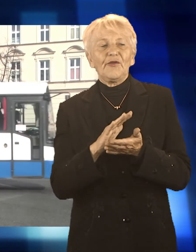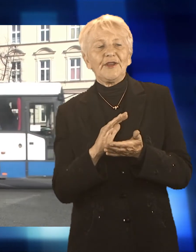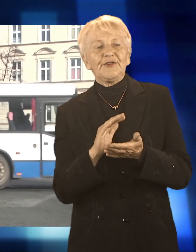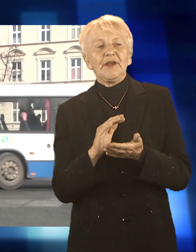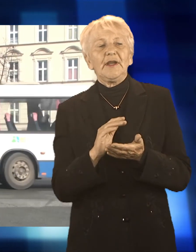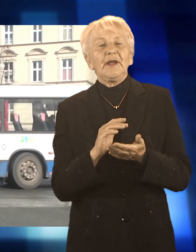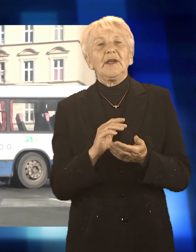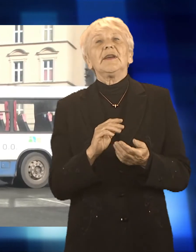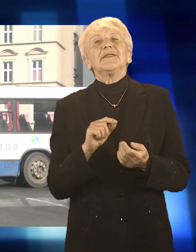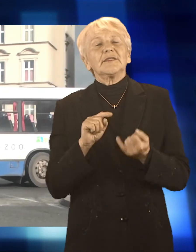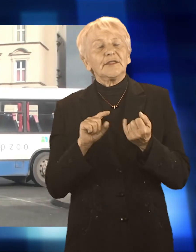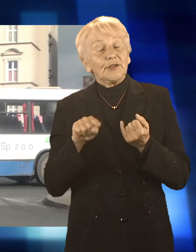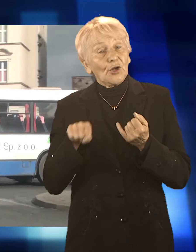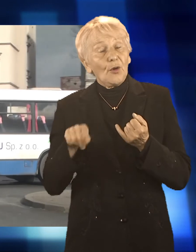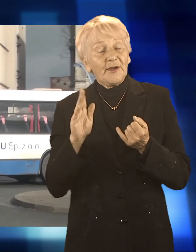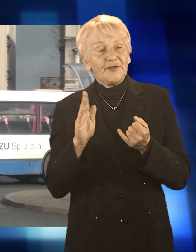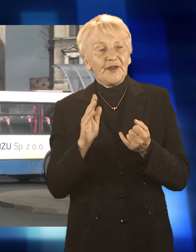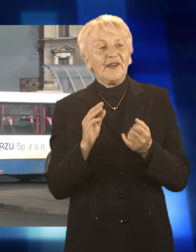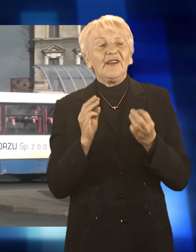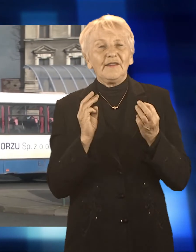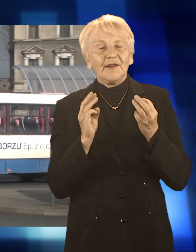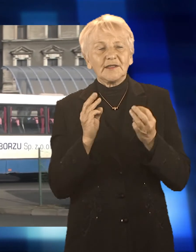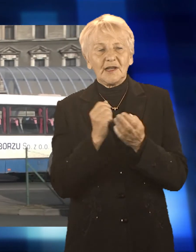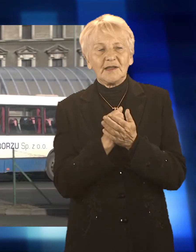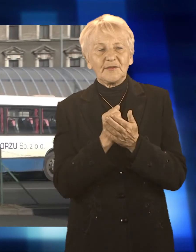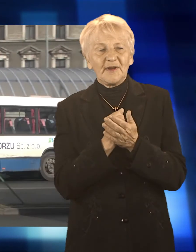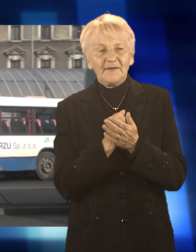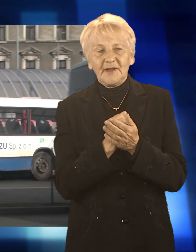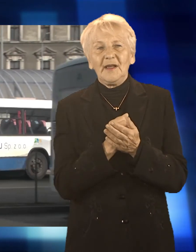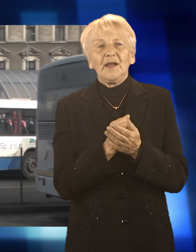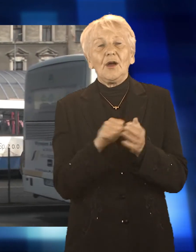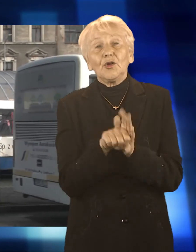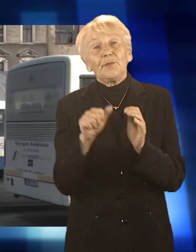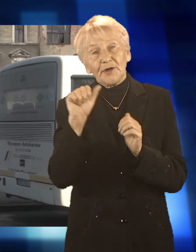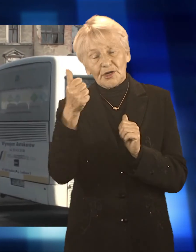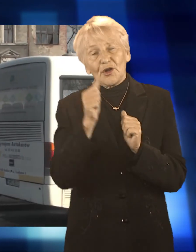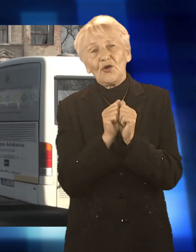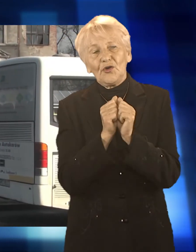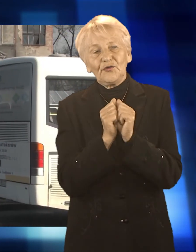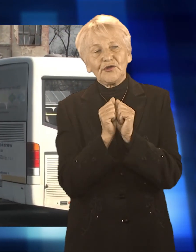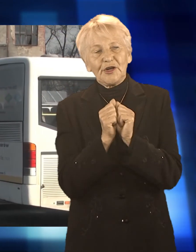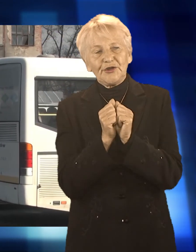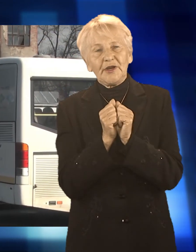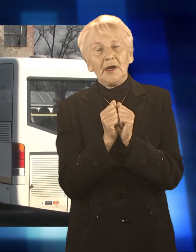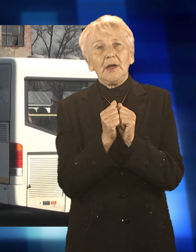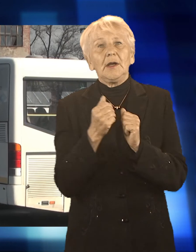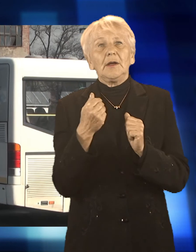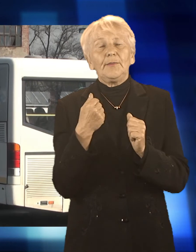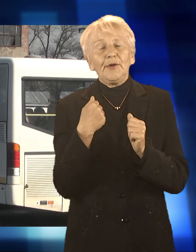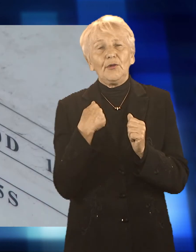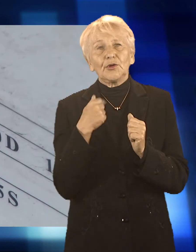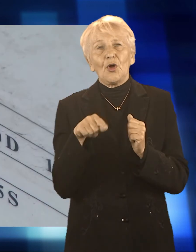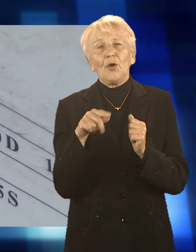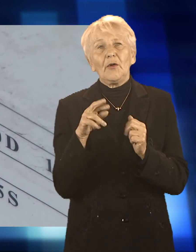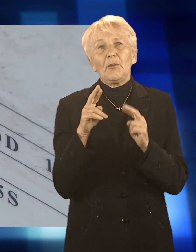w wieku 70+, bo z dniem 1 września mogą one liczyć na bezpłatną komunikację. Ta decyzja zapadła po uzgodnieniu z włodarzami gmin